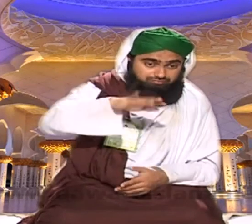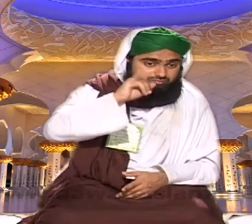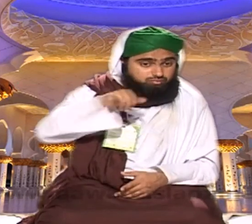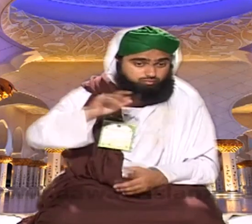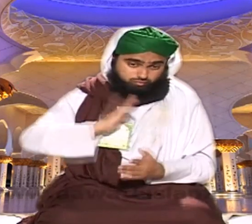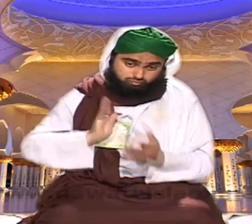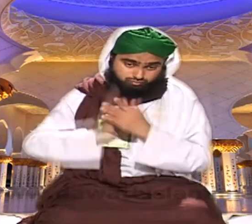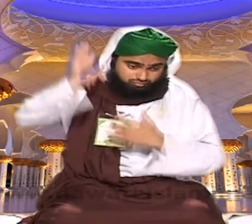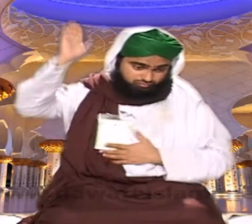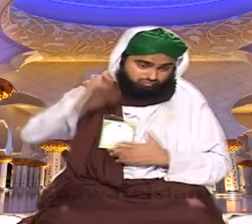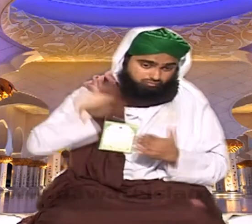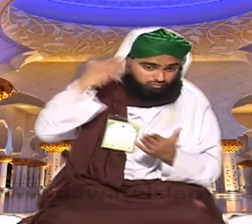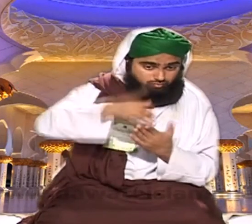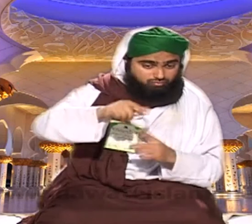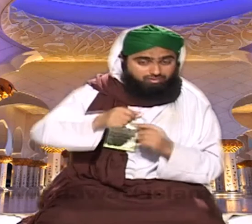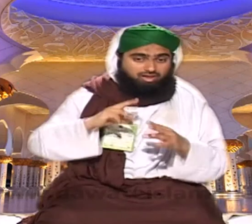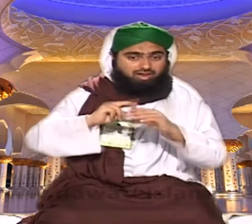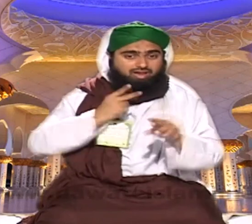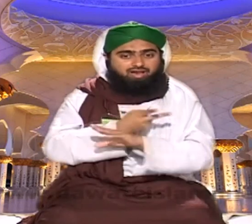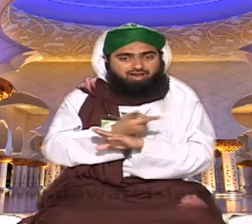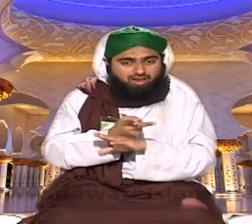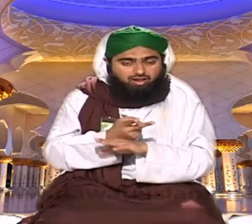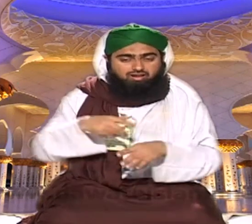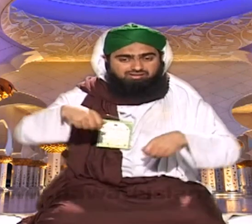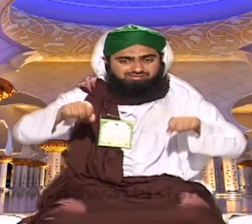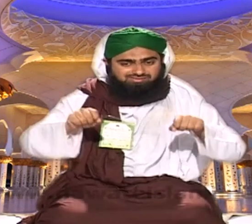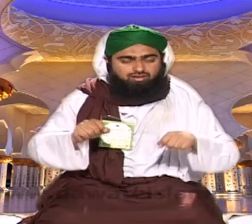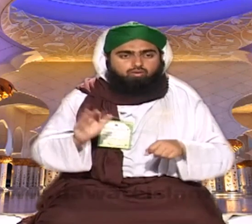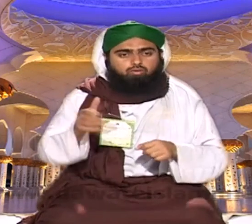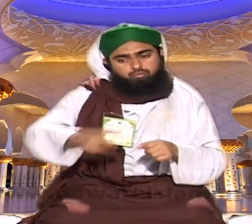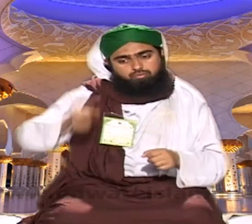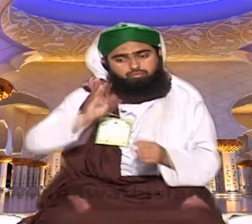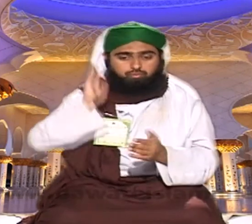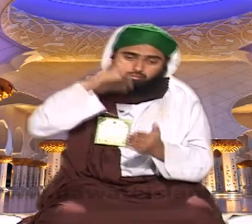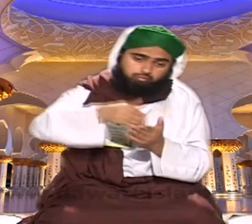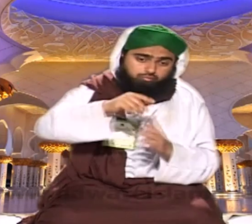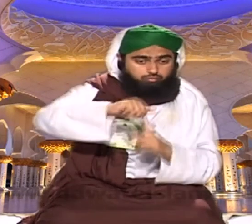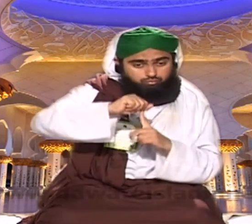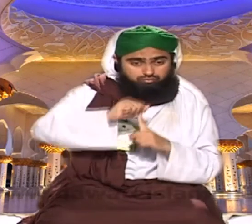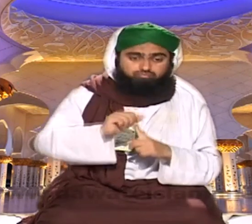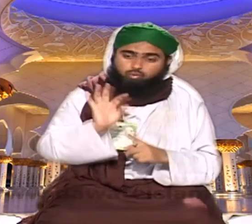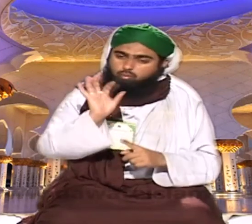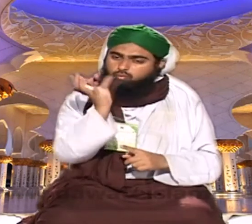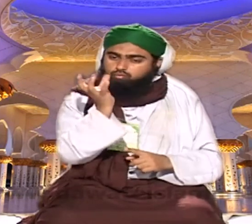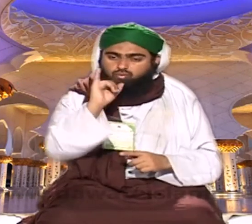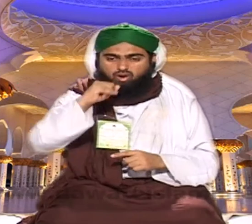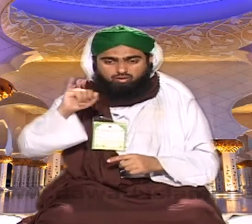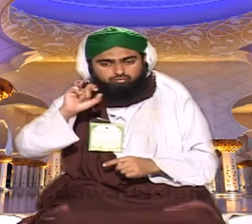خیر آج نہیں لگے گی آپ کی تو رچے میں ٹیکسی میں سائسکل میں اسکوٹر میں کسی صورت سے آپ پہنچیں گے یعنی